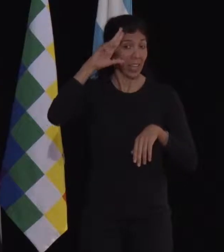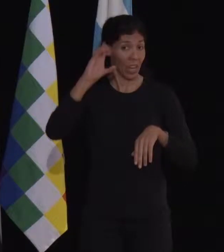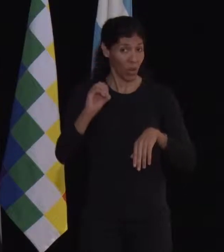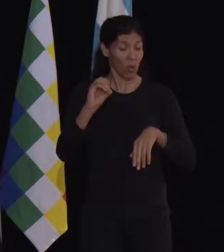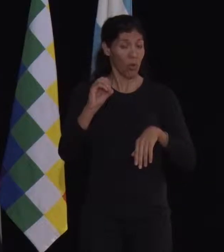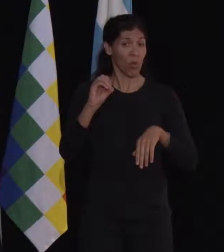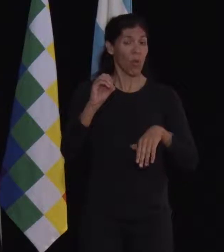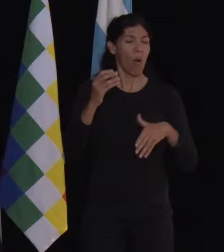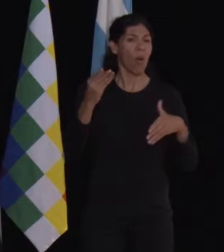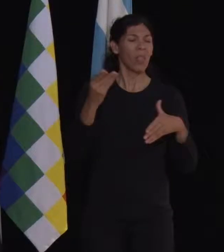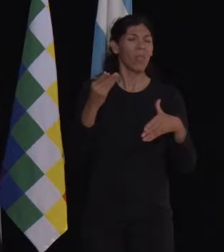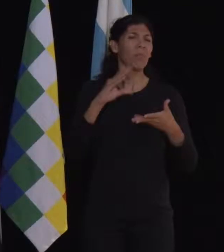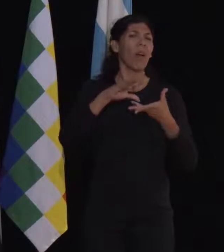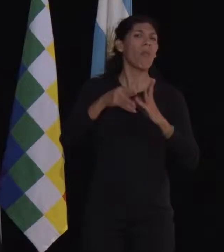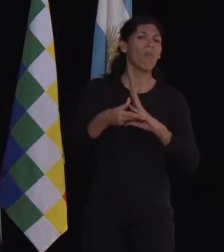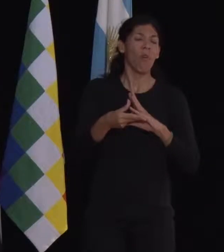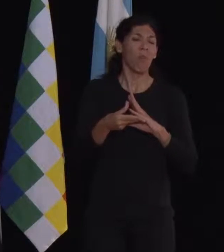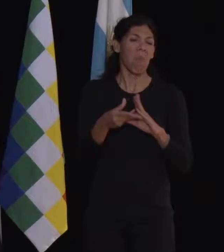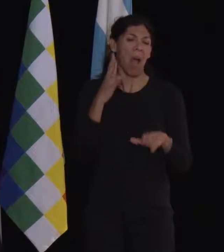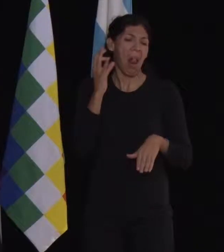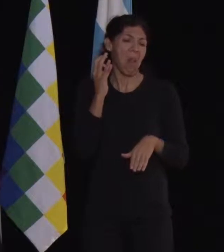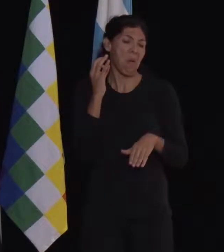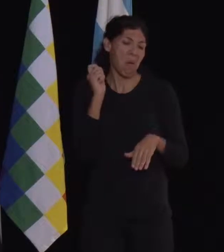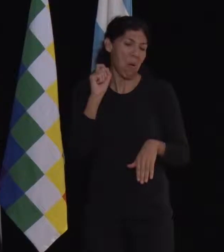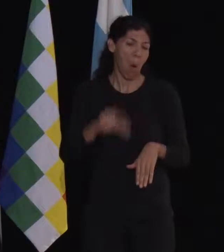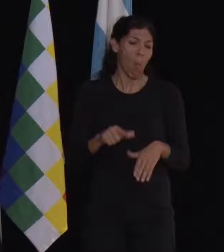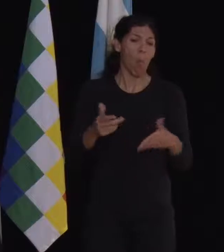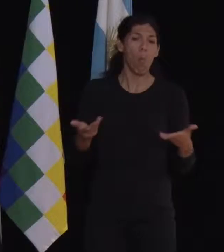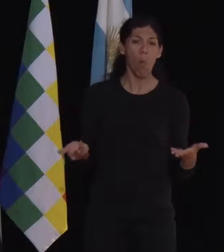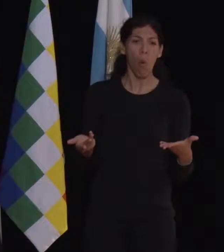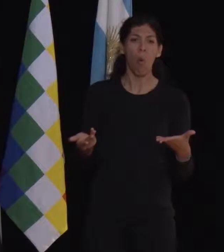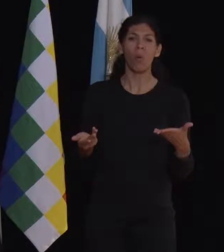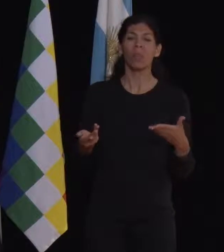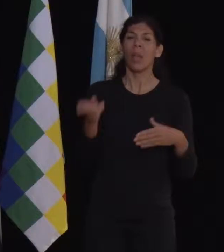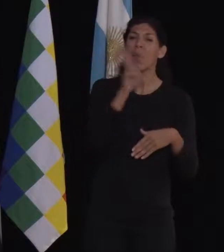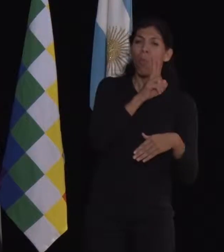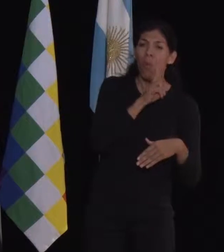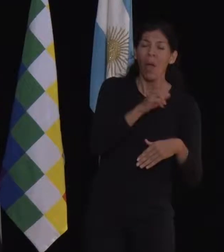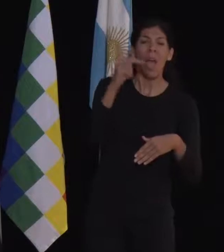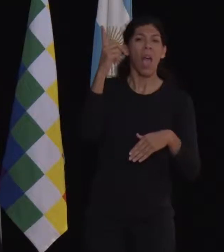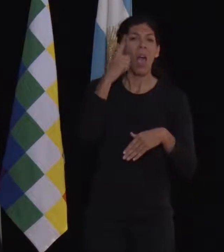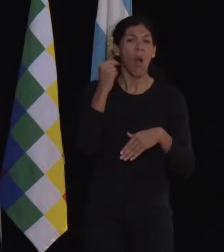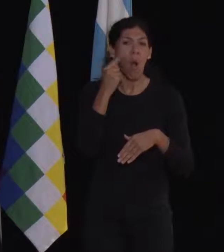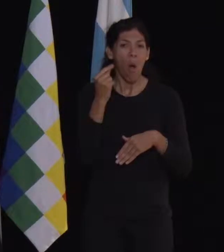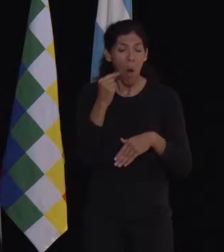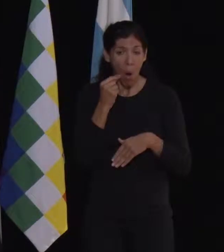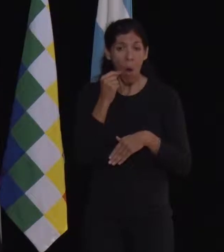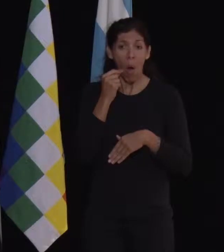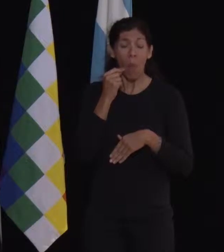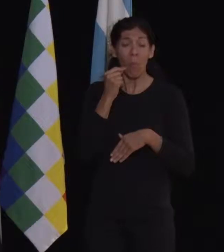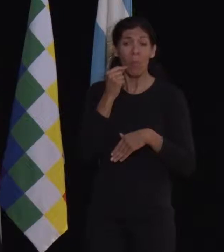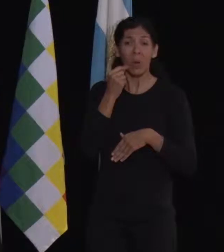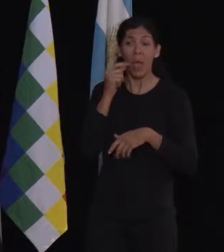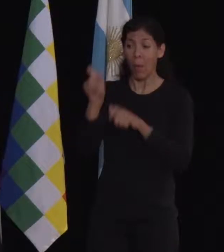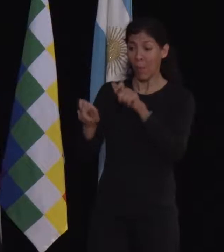cuestión coloquial, común, en donde se maltrate, tanto a la mujer como al hombre, como a las